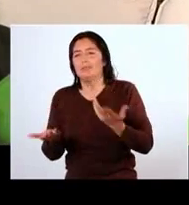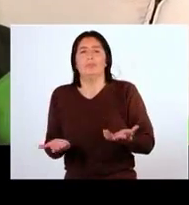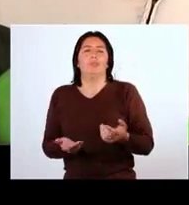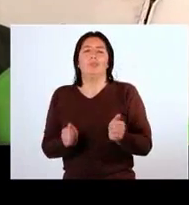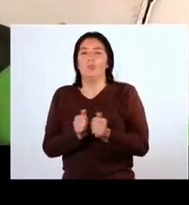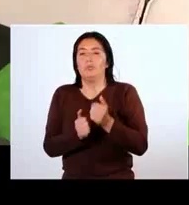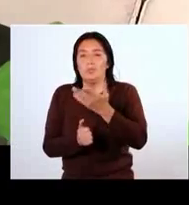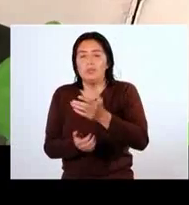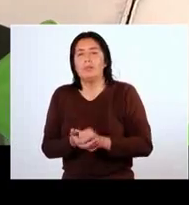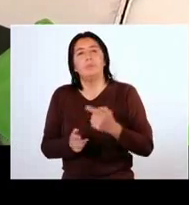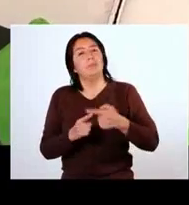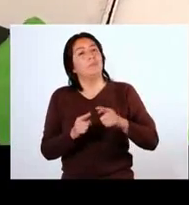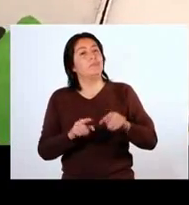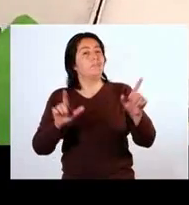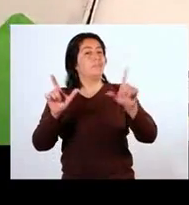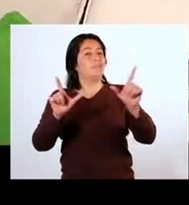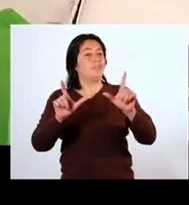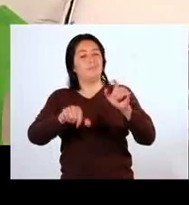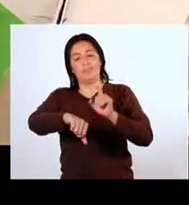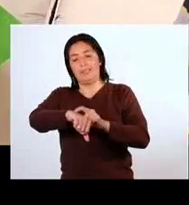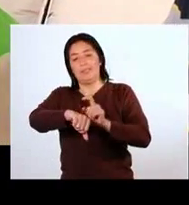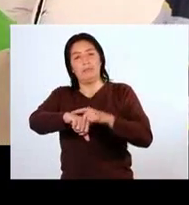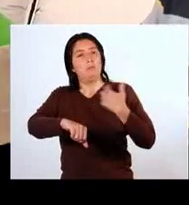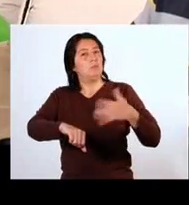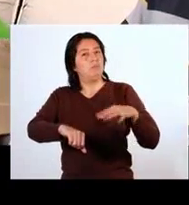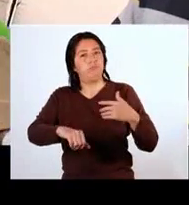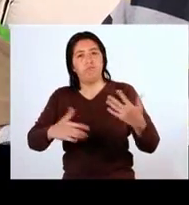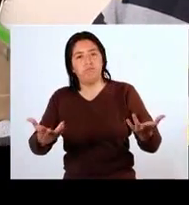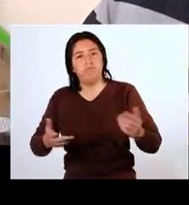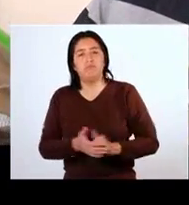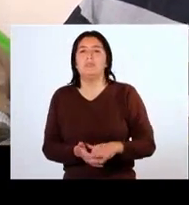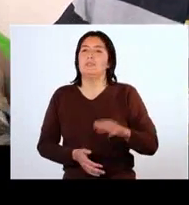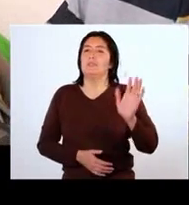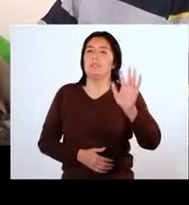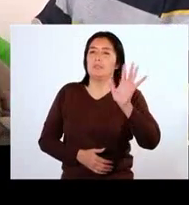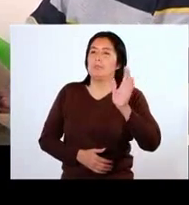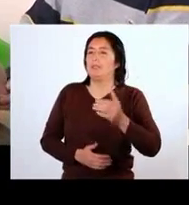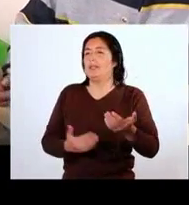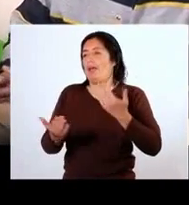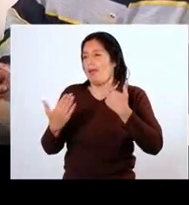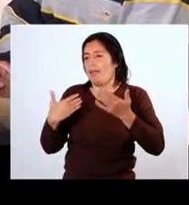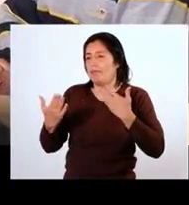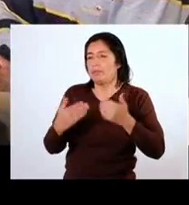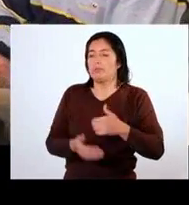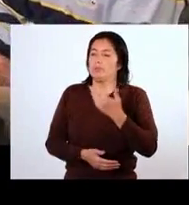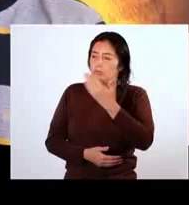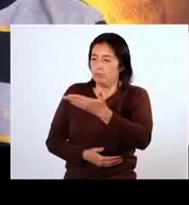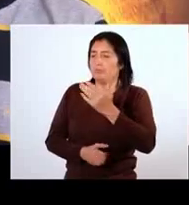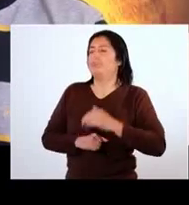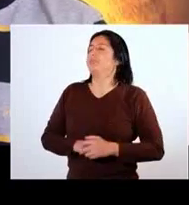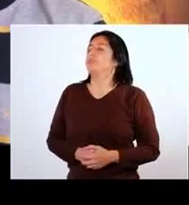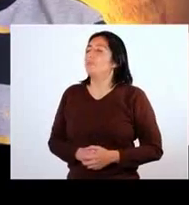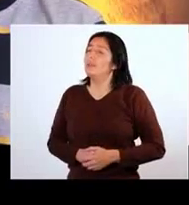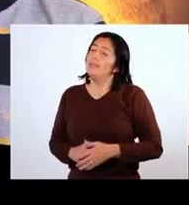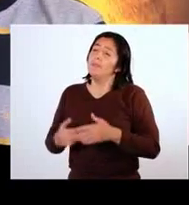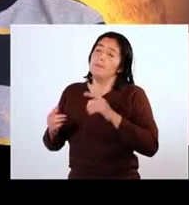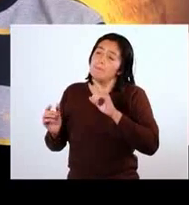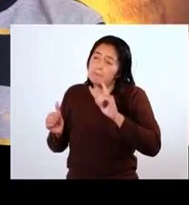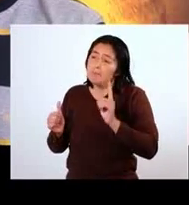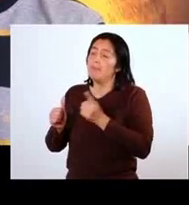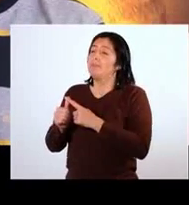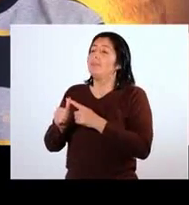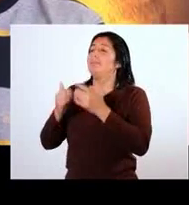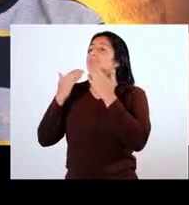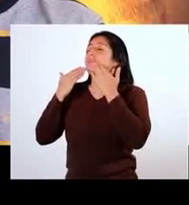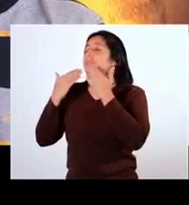tú sabes, en televisión el tiempo es nuestro tirano y tenemos que despedir la entrevista. Tu palabra, Julio. Bueno, primero que nada